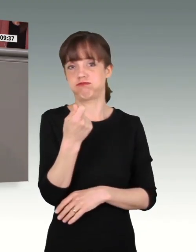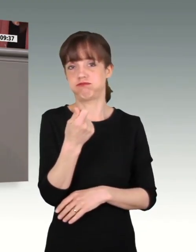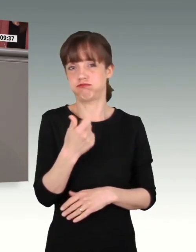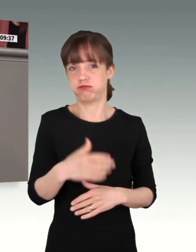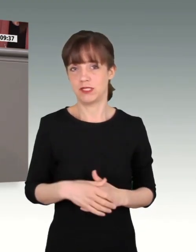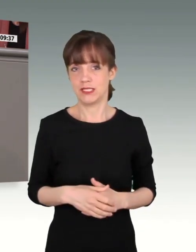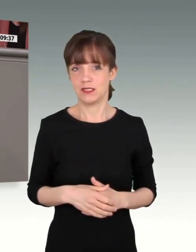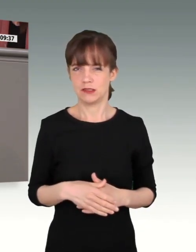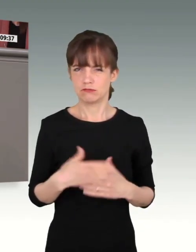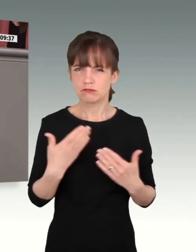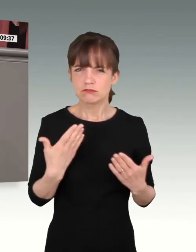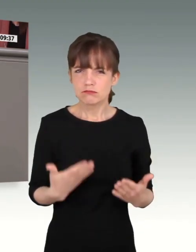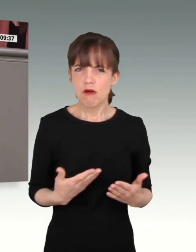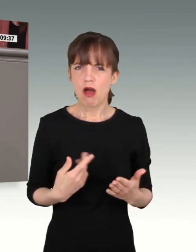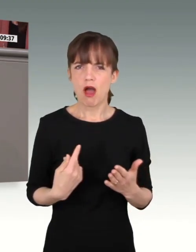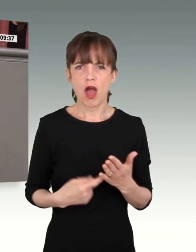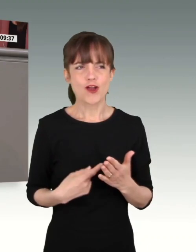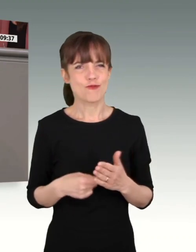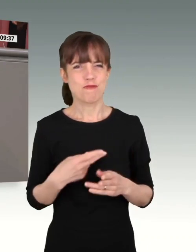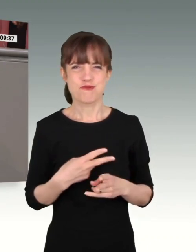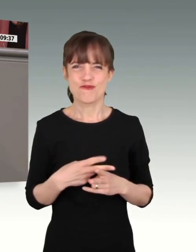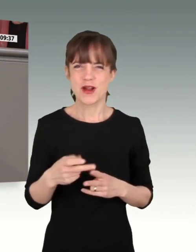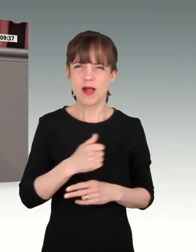der Anspruch einer professionellen Armee sein.